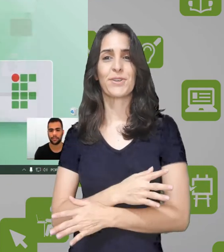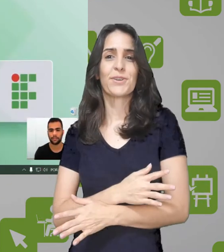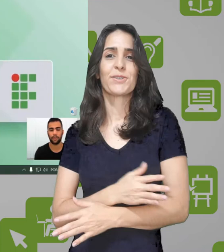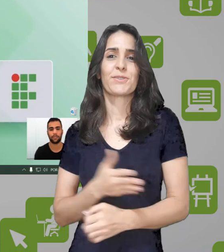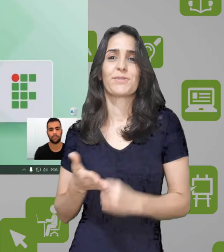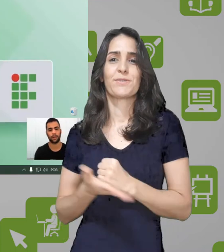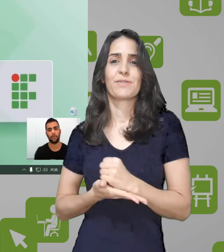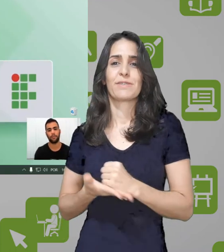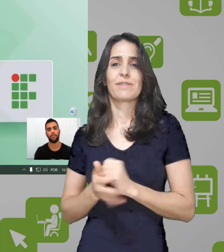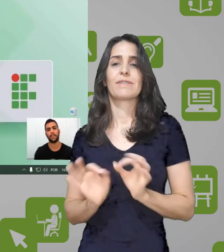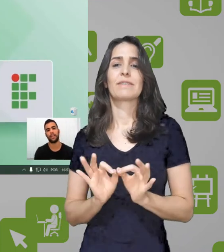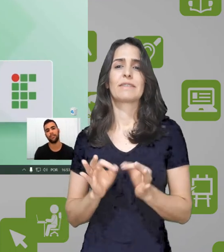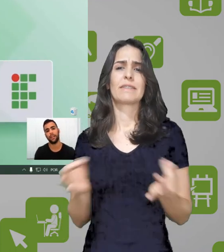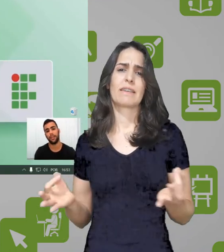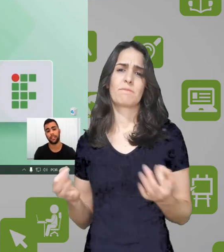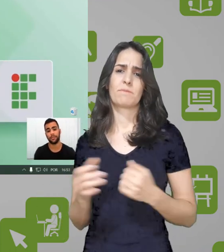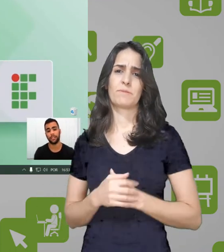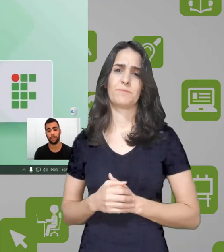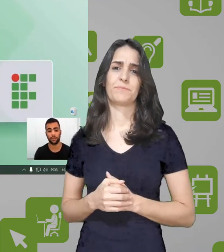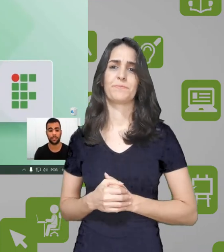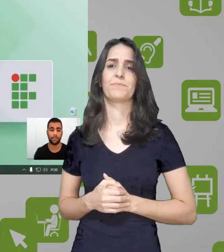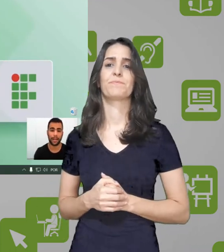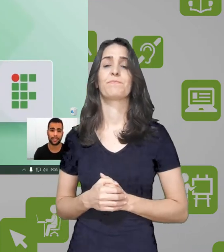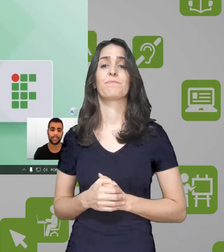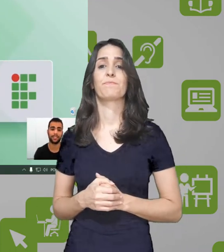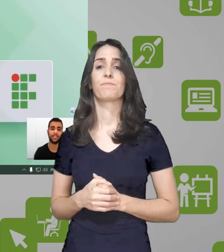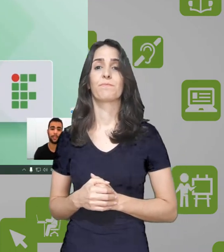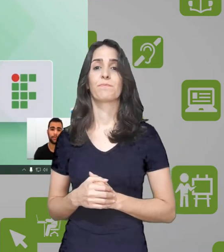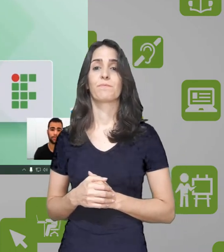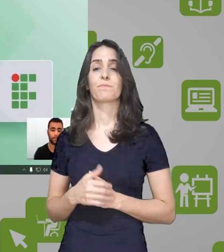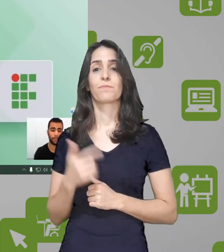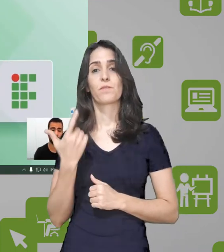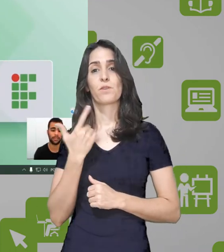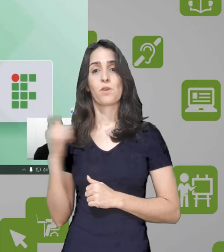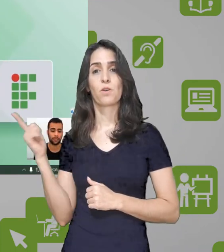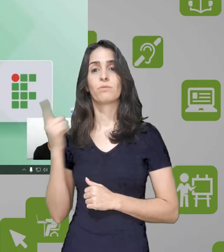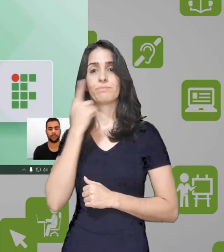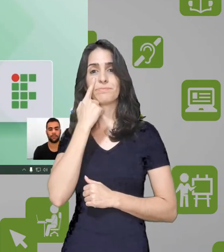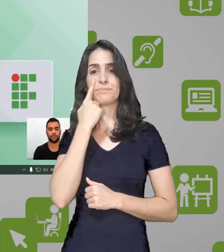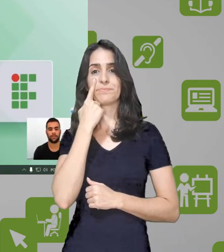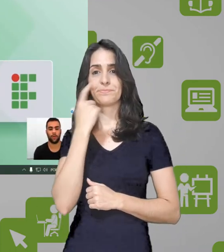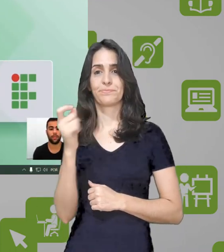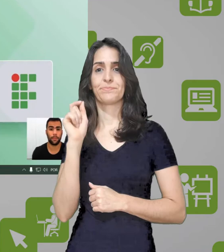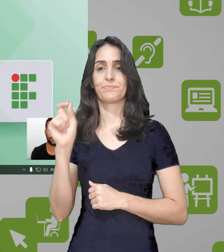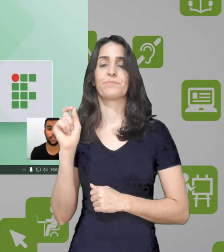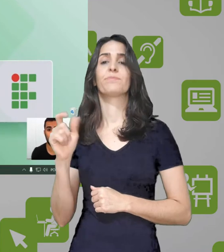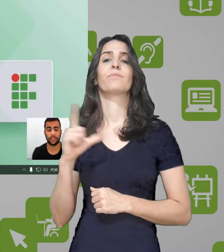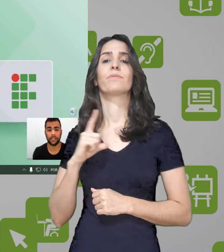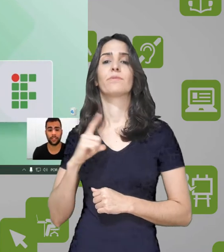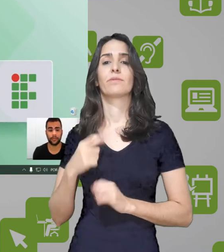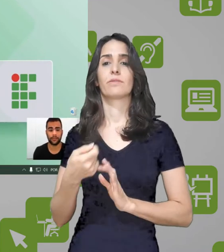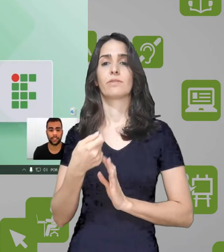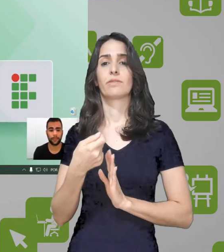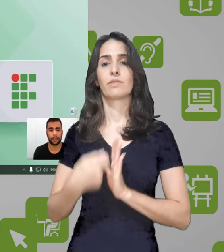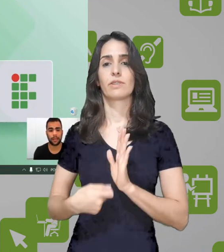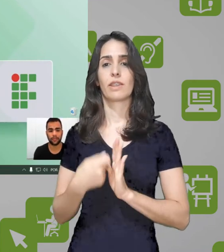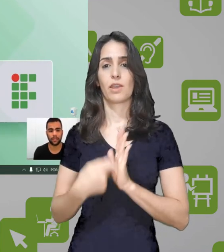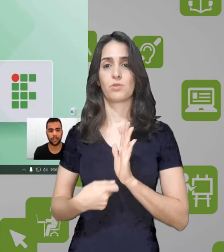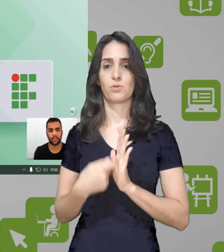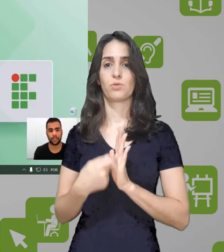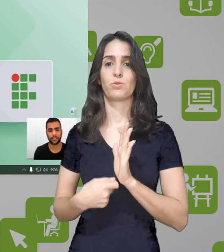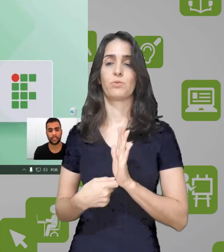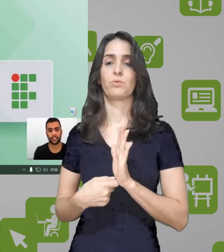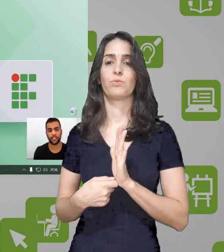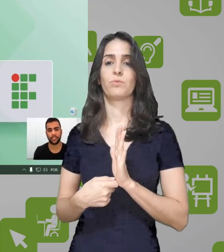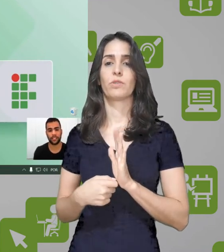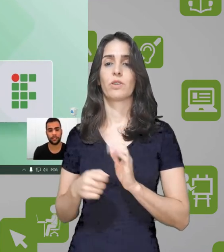Beleza. Pronto. Está configurado as minhas opções básicas de sobreposição. Outra opção interessante, deixar marcado